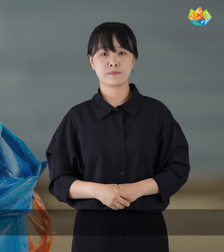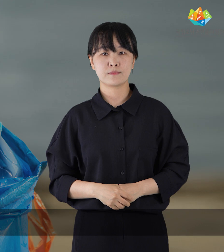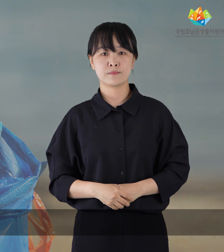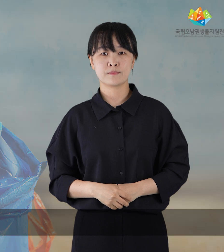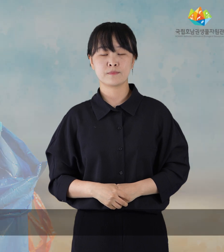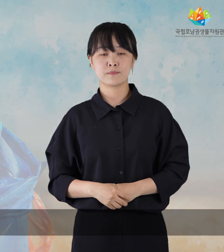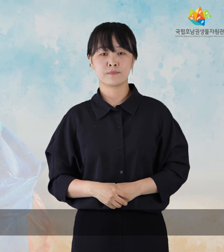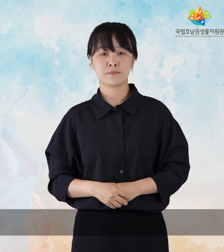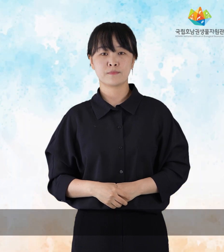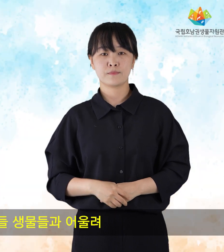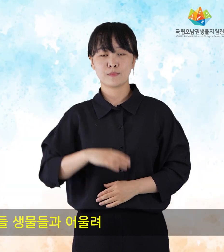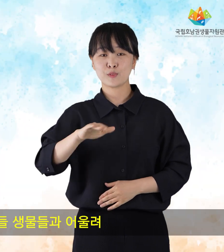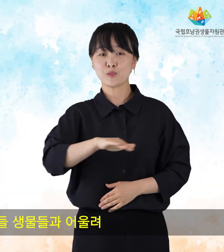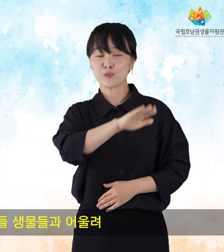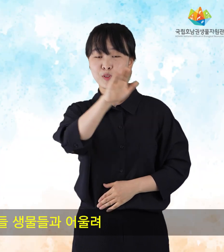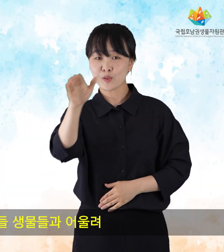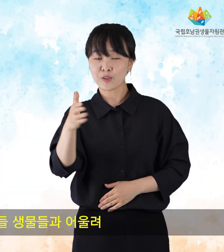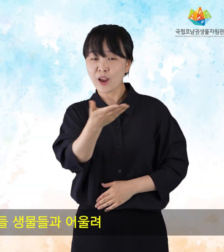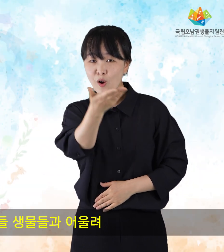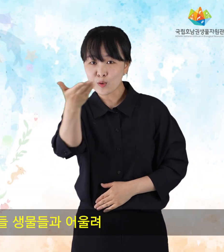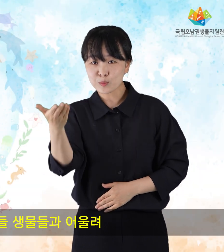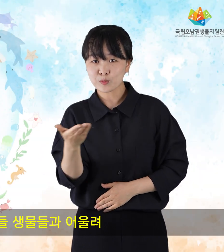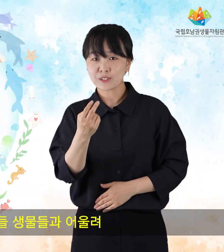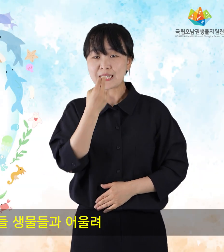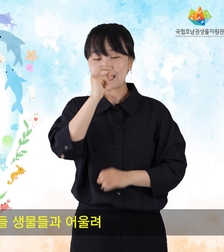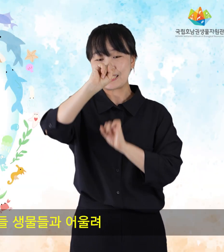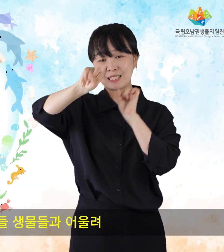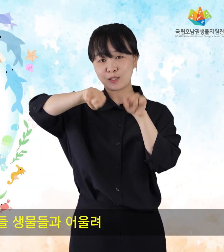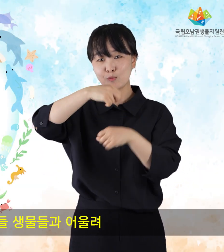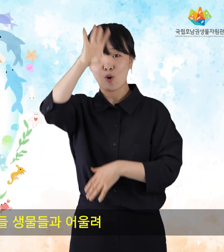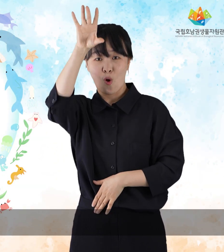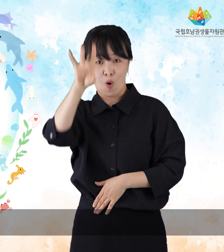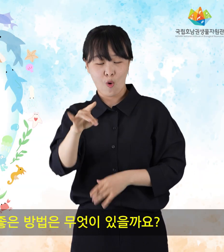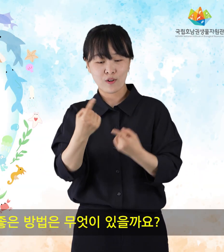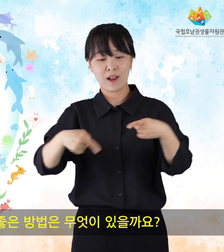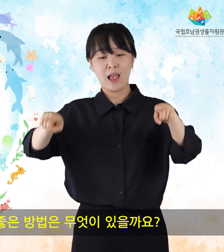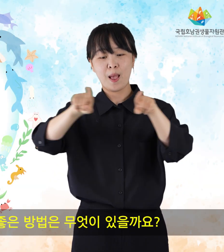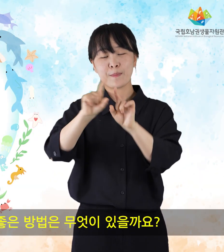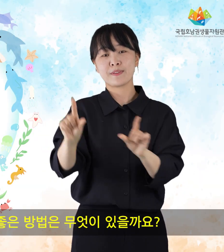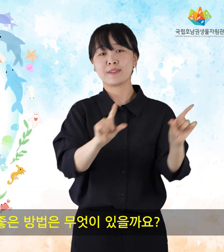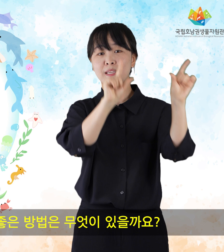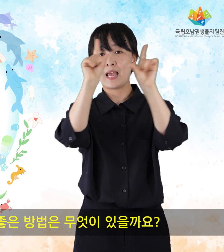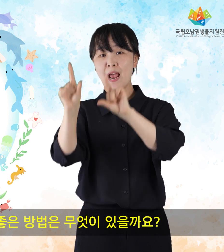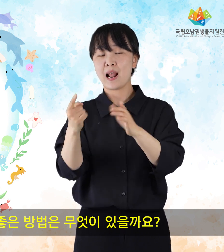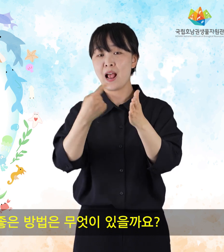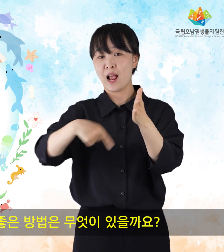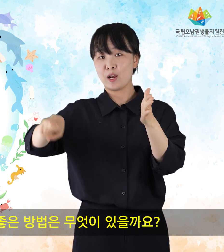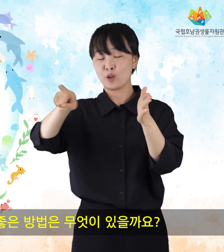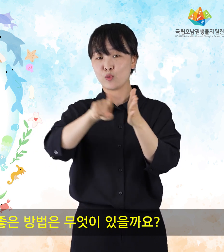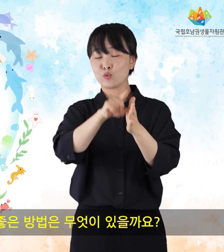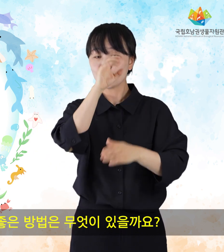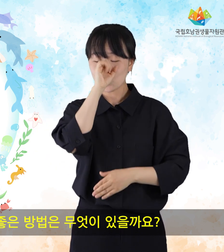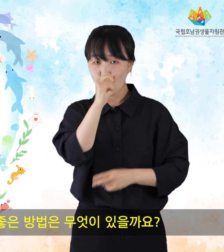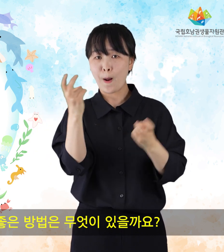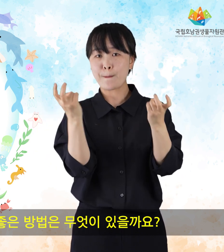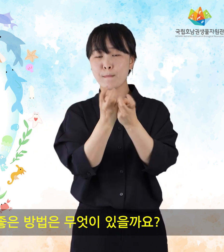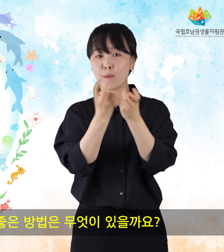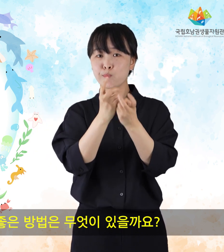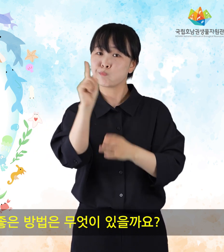우리 친구들, 생물들과 어울려 함께 살아가기 위한 좋은 방법은 무엇이